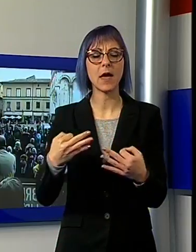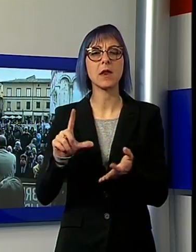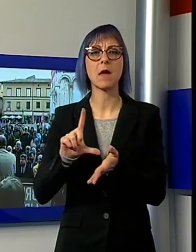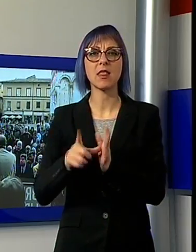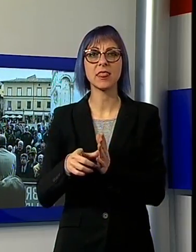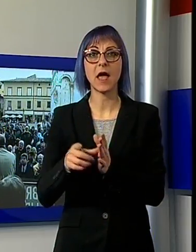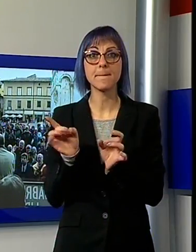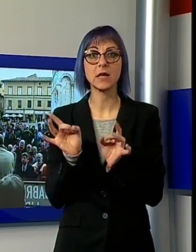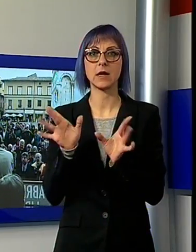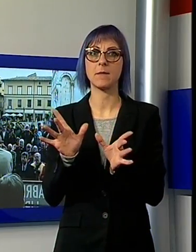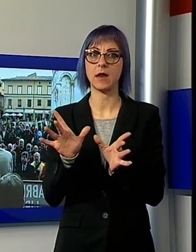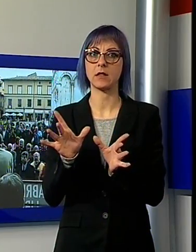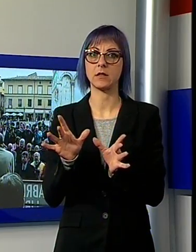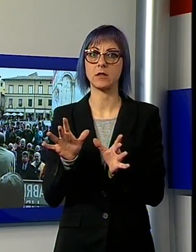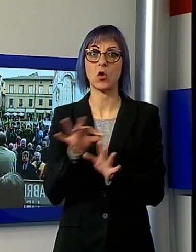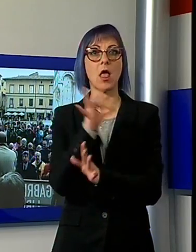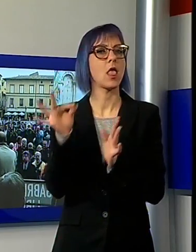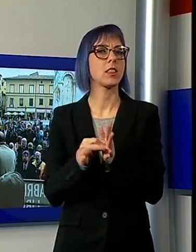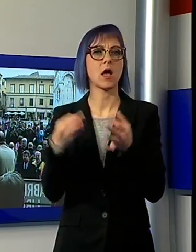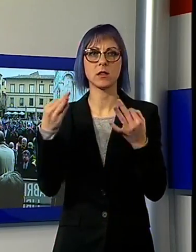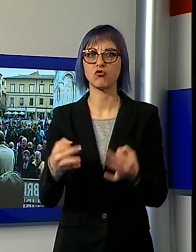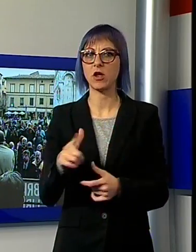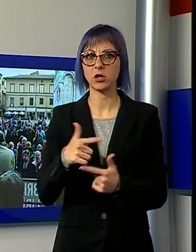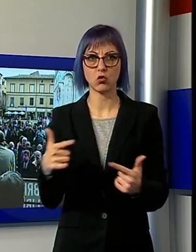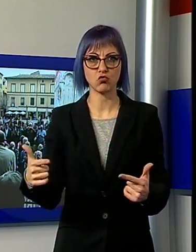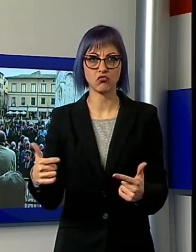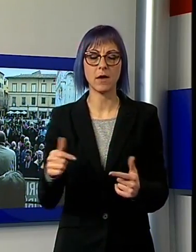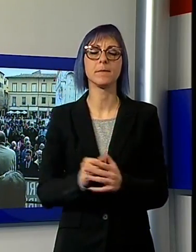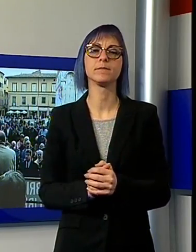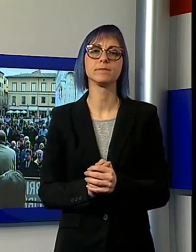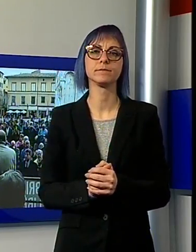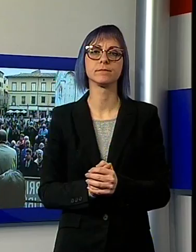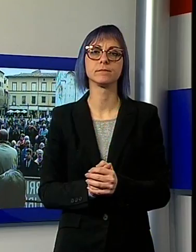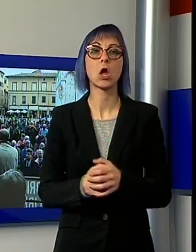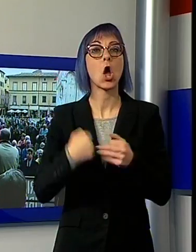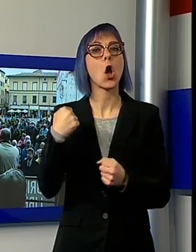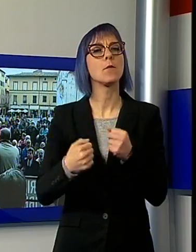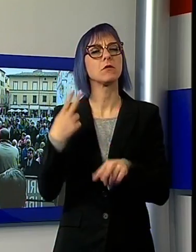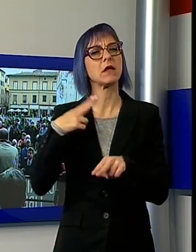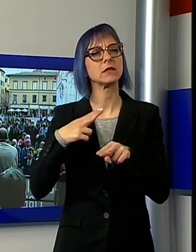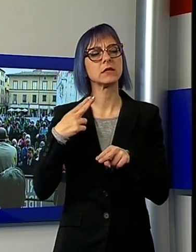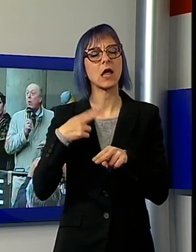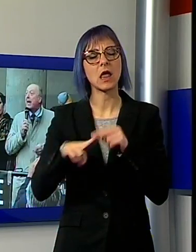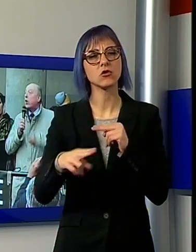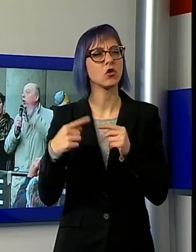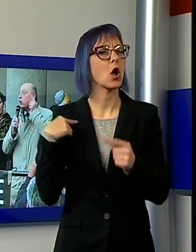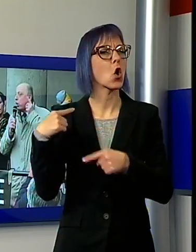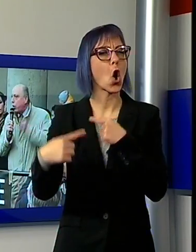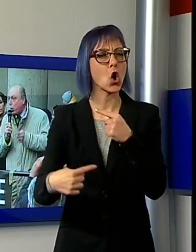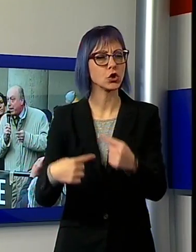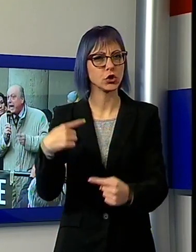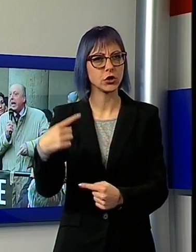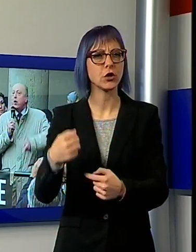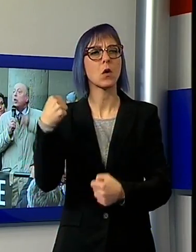certezze. Nel frattempo continua la mobilitazione nazionale, dopo quello di Lucca, cortei e presidi sono in